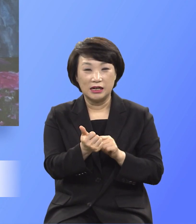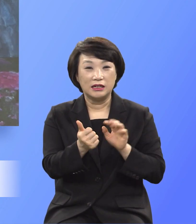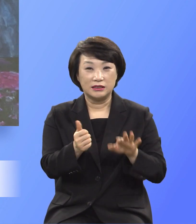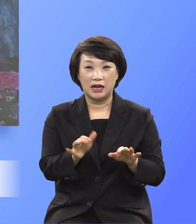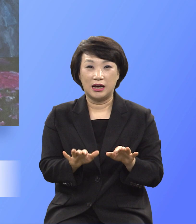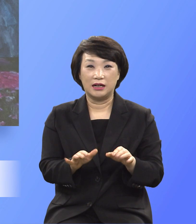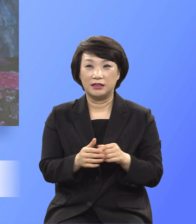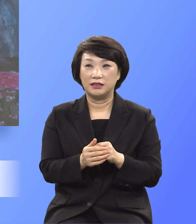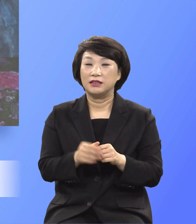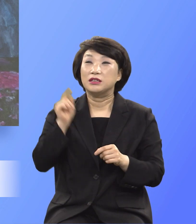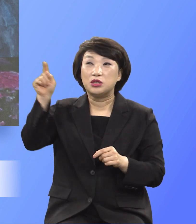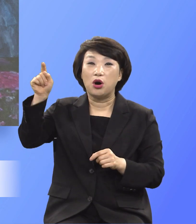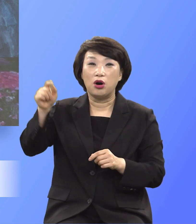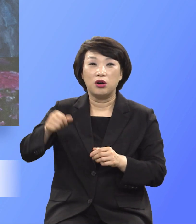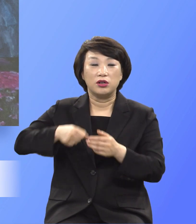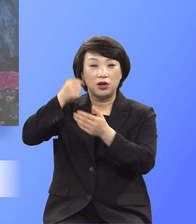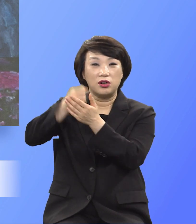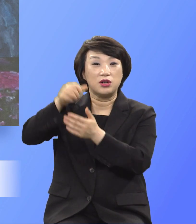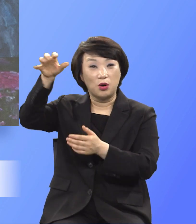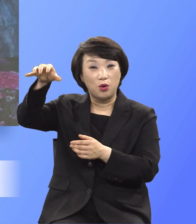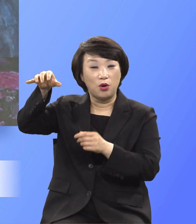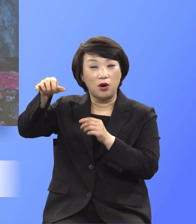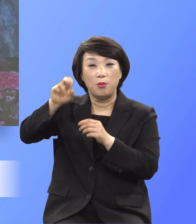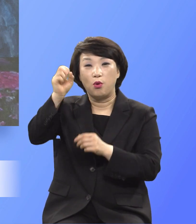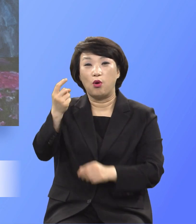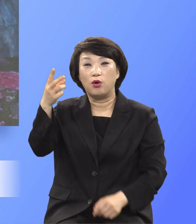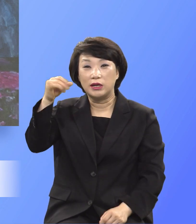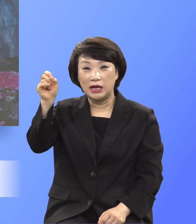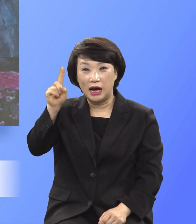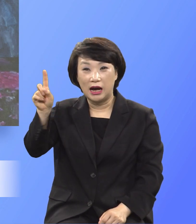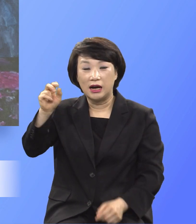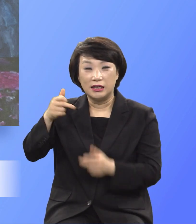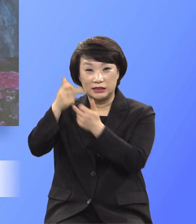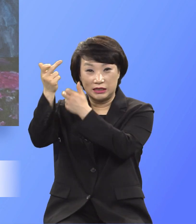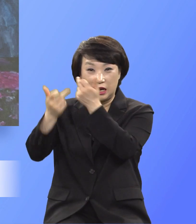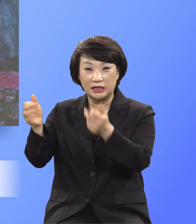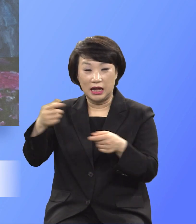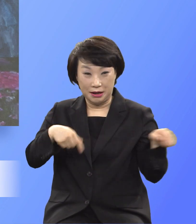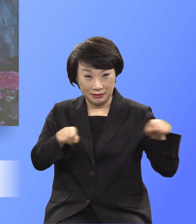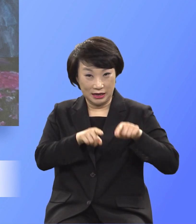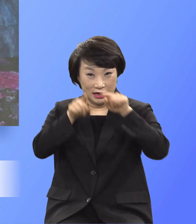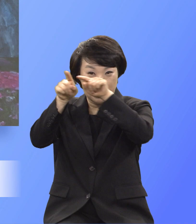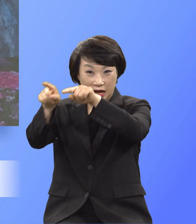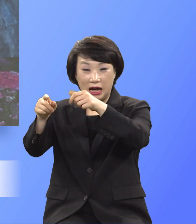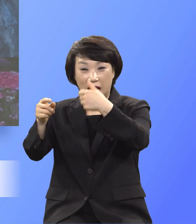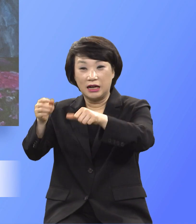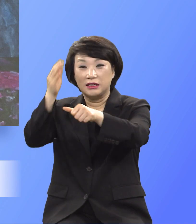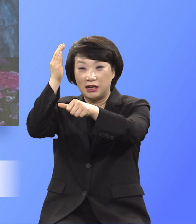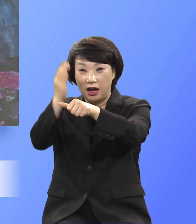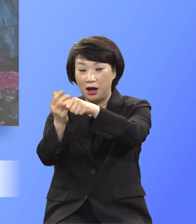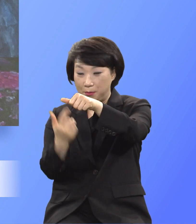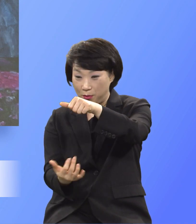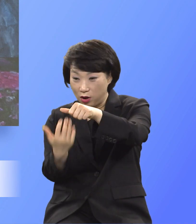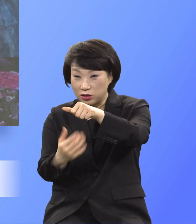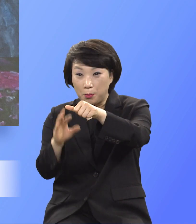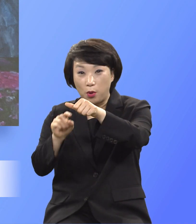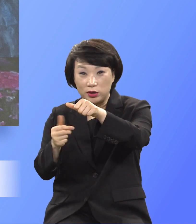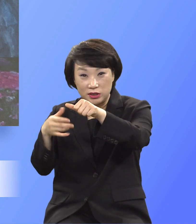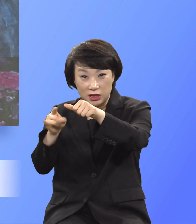정한산 무리아산에 가서 번제로 바쳐라. 아이고